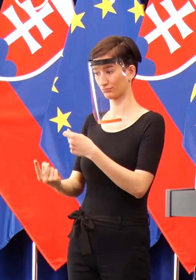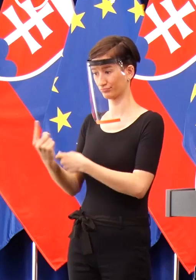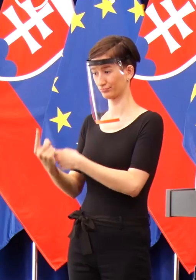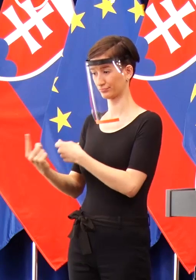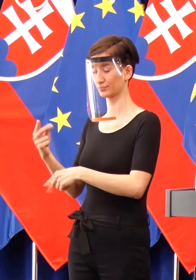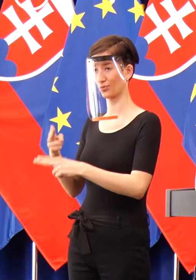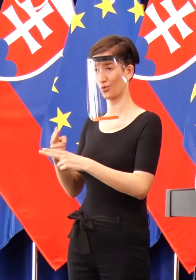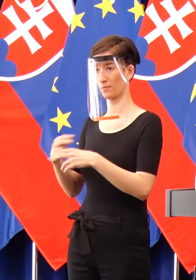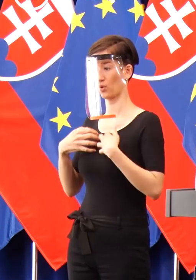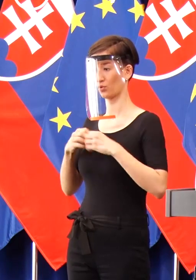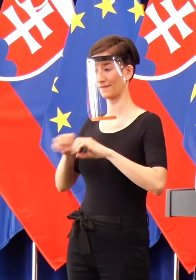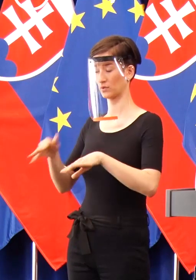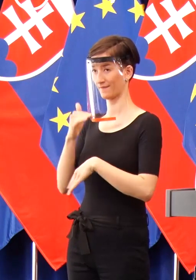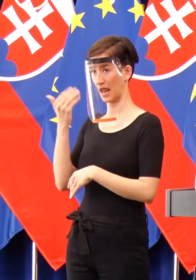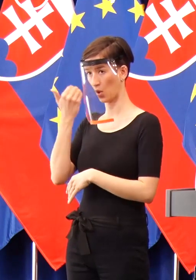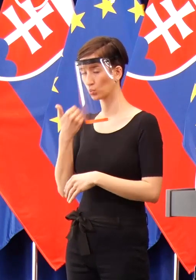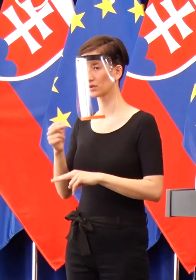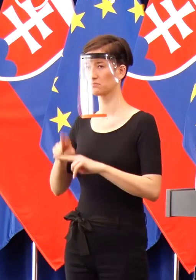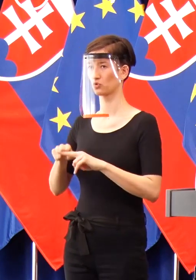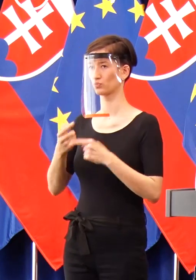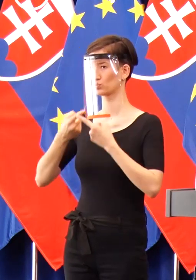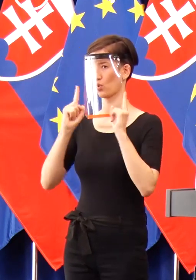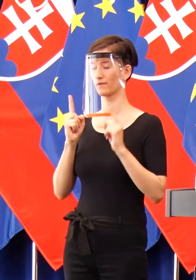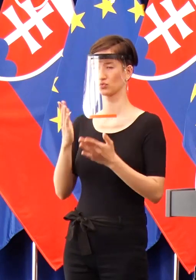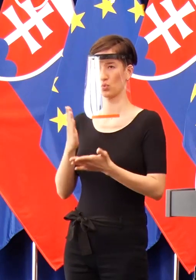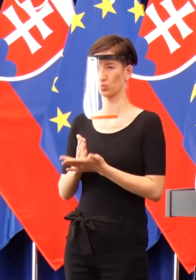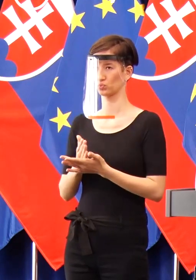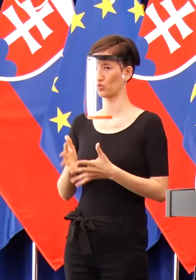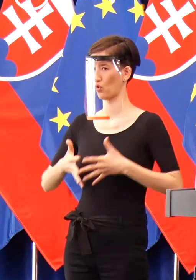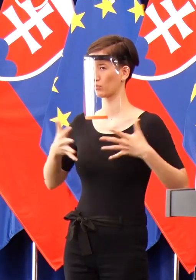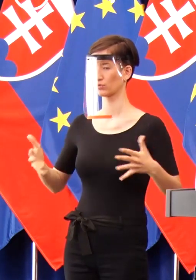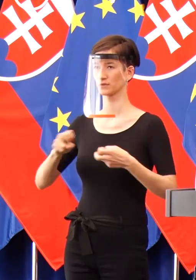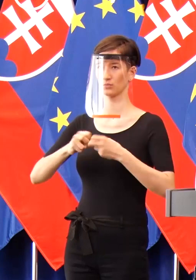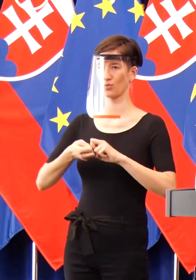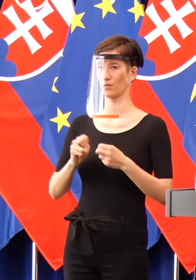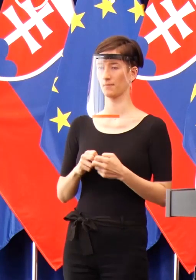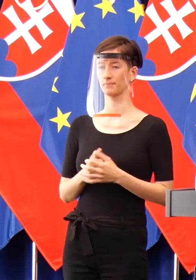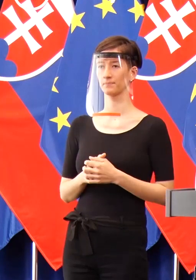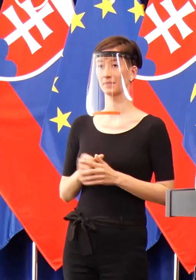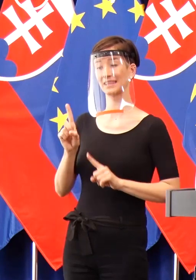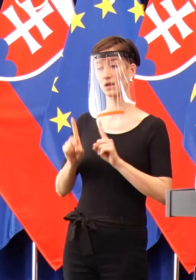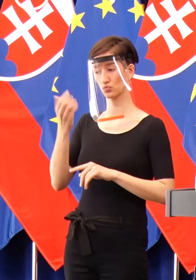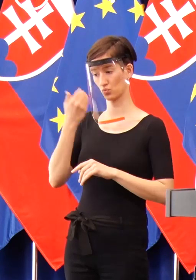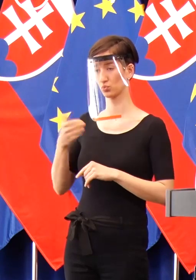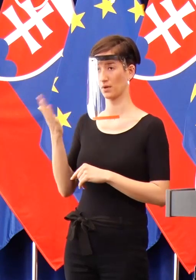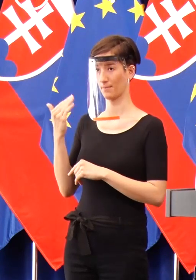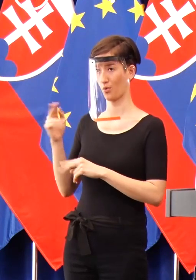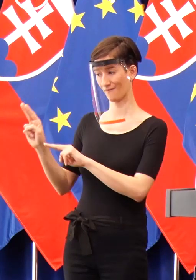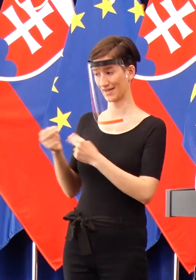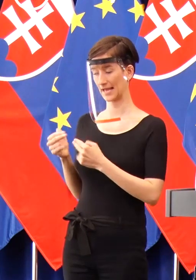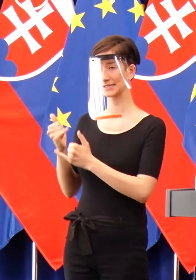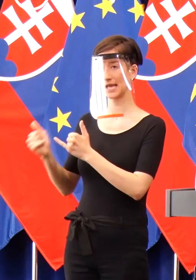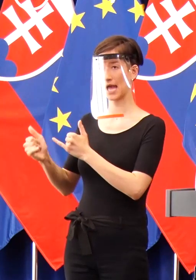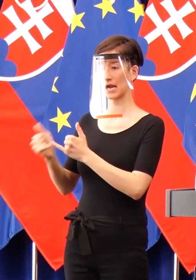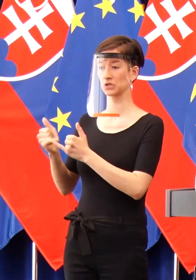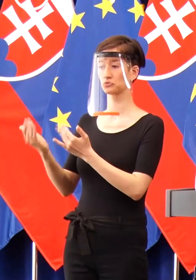problém. A títo ľudia v tých osadách sú už 3, niektorí 4 týždne, niektorí 2 týždne. Koľko ďalších